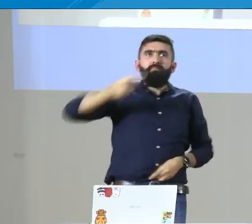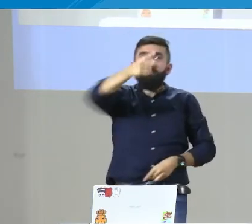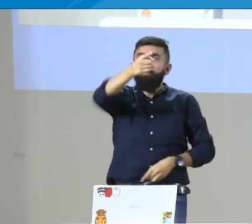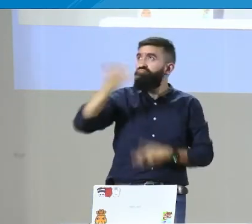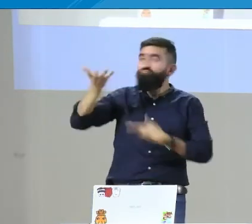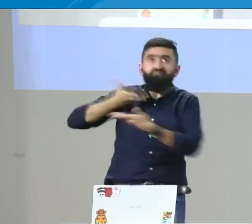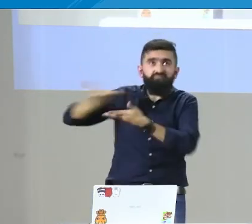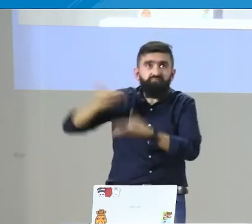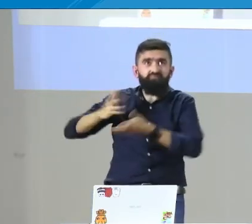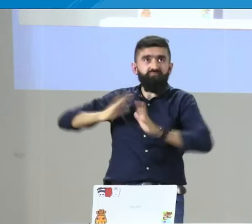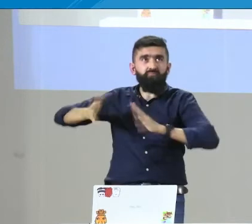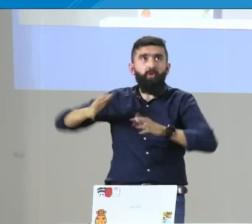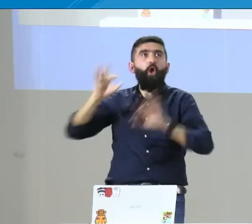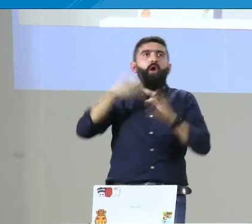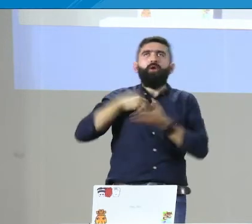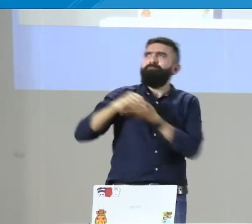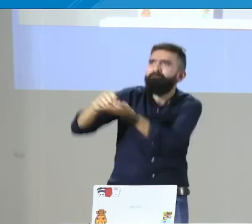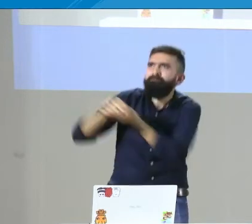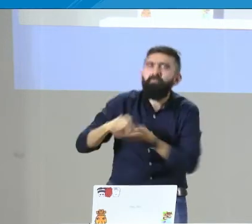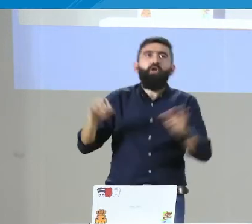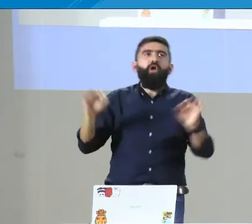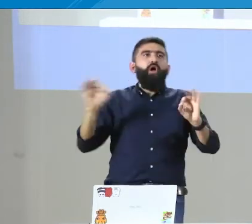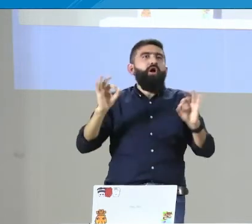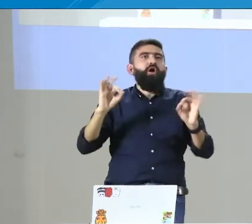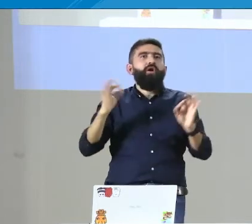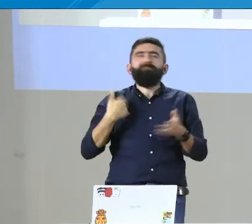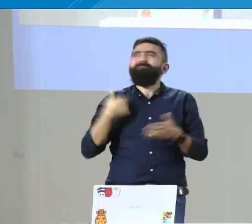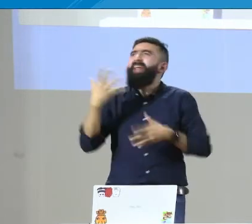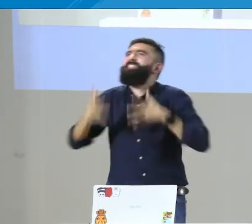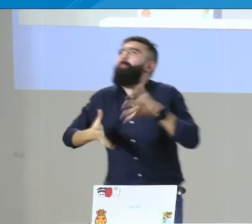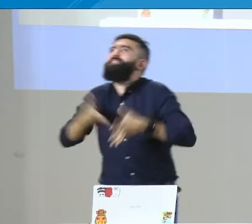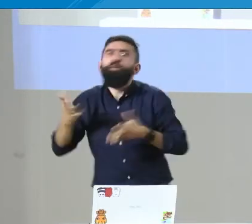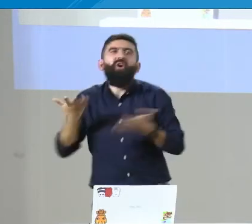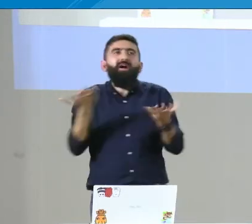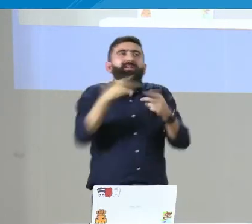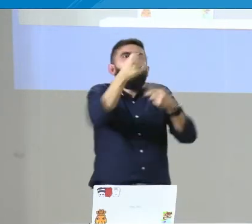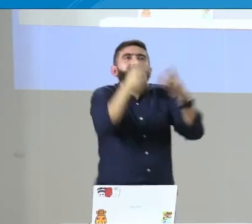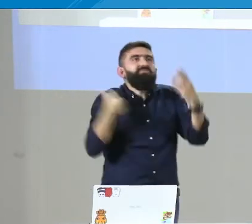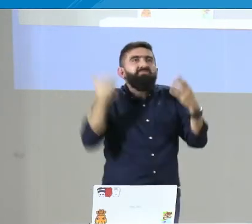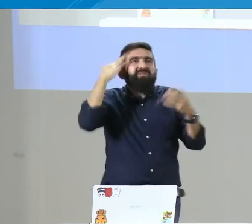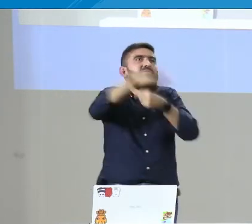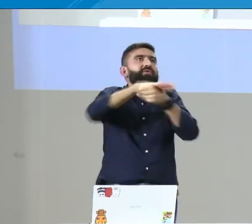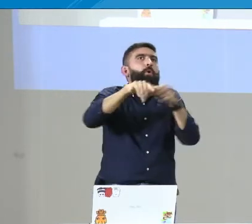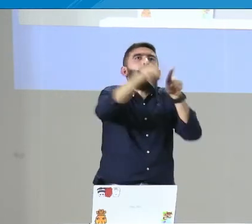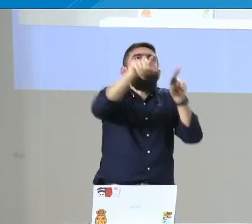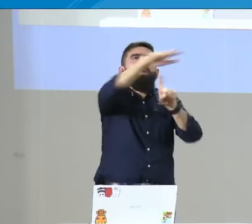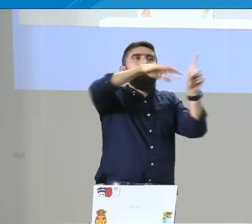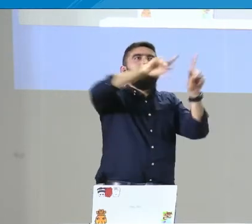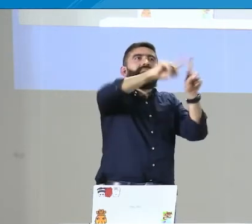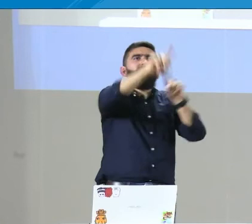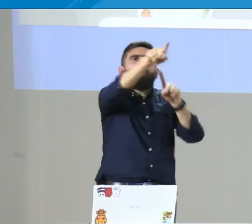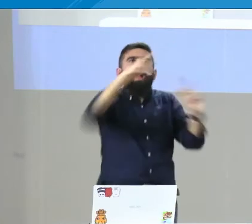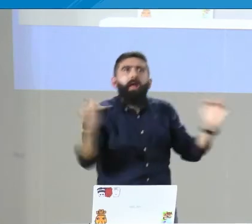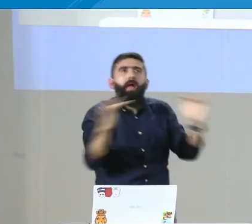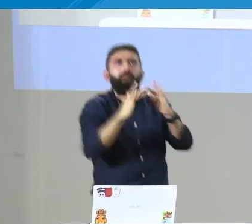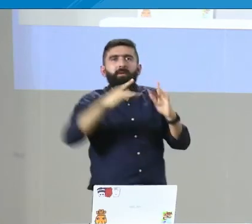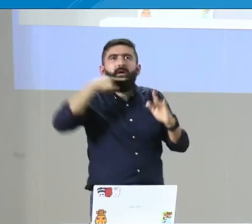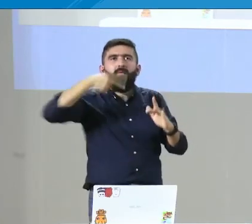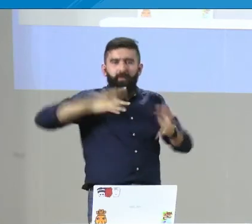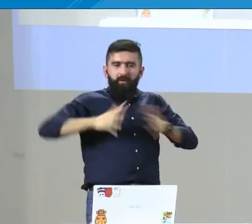contexto, hablemos en un contexto jurídico, donde está el abogado, usted, el abogado se comunica de manera, en lengua de señas, me comunico de manera escrita, eso